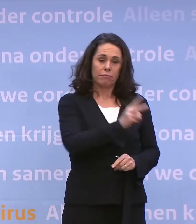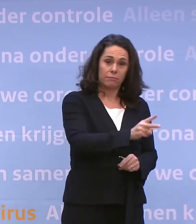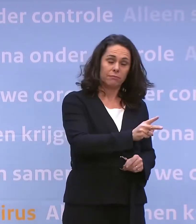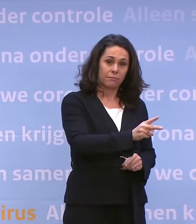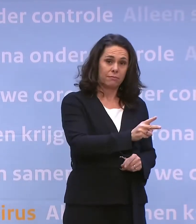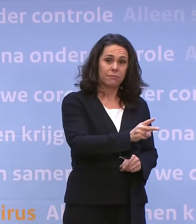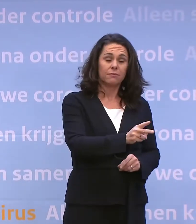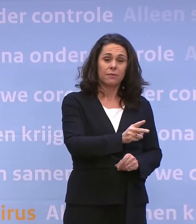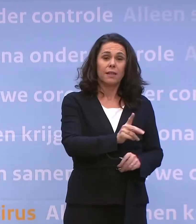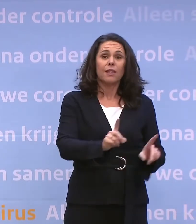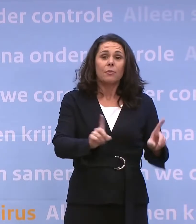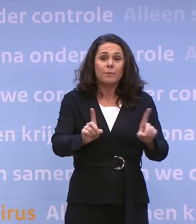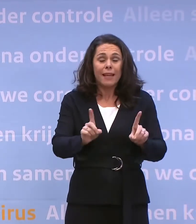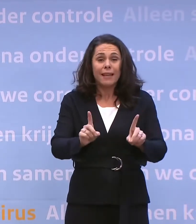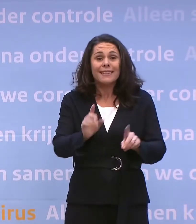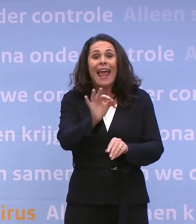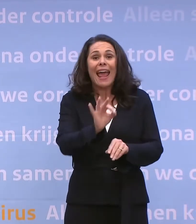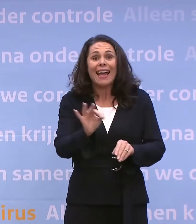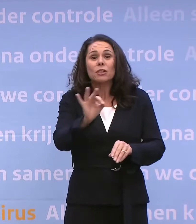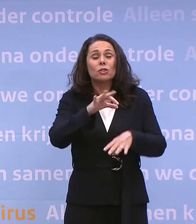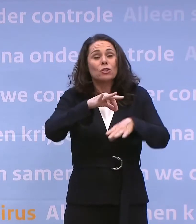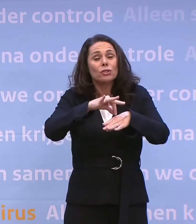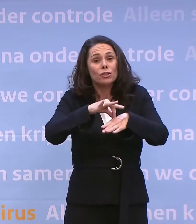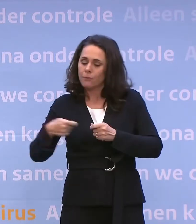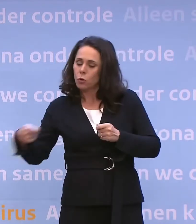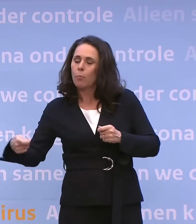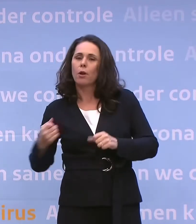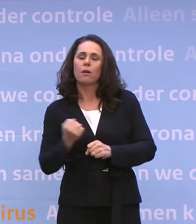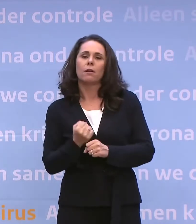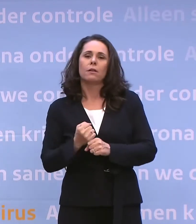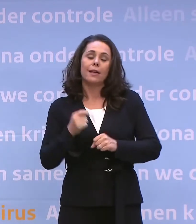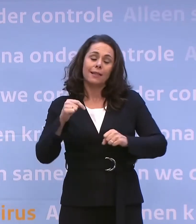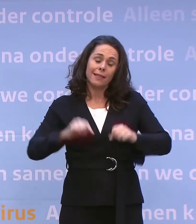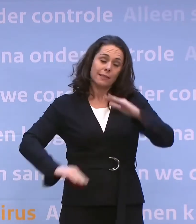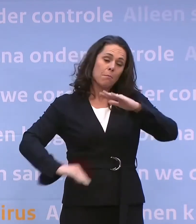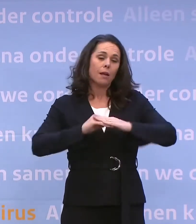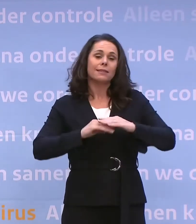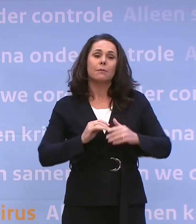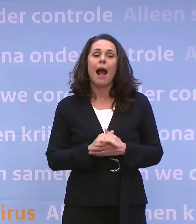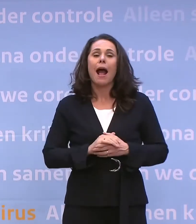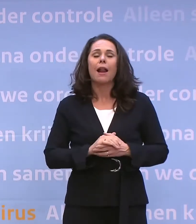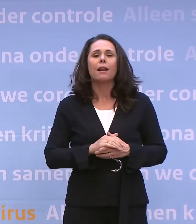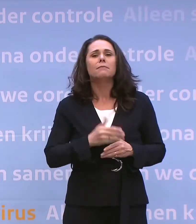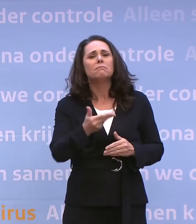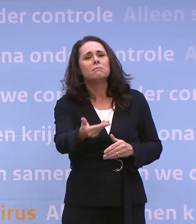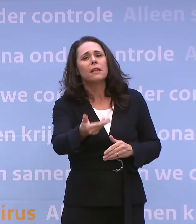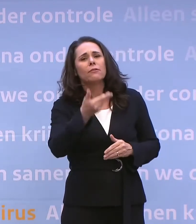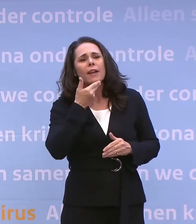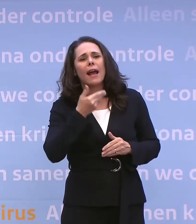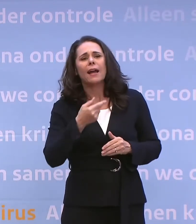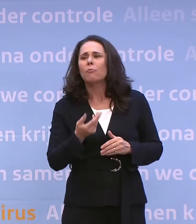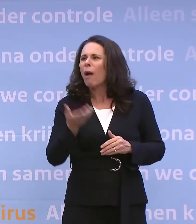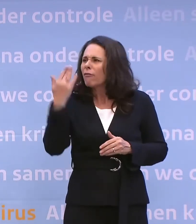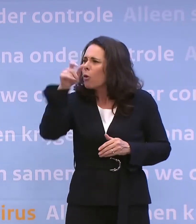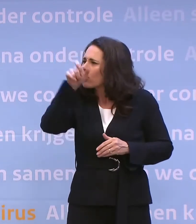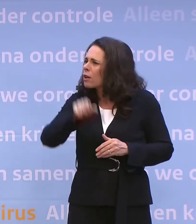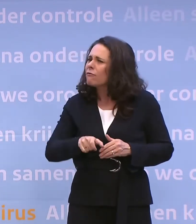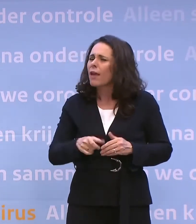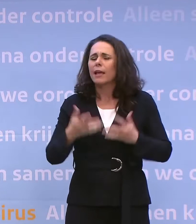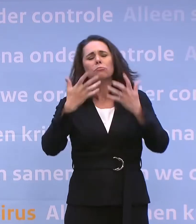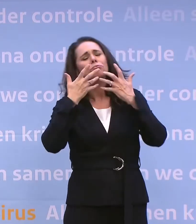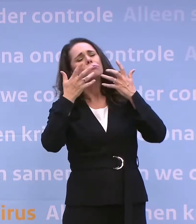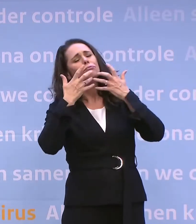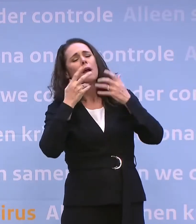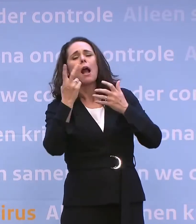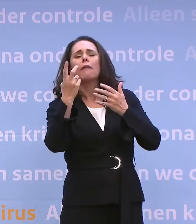dat kan betekenen dat mensen ernstig ziek worden, dat ze gebruik moeten maken van het ziekenhuis. Maximaal dat kan. Ja, je? Ik vind het